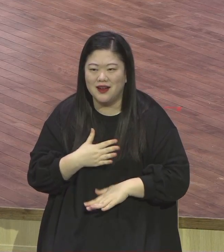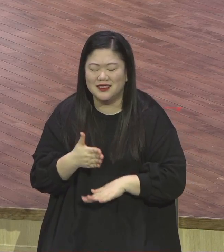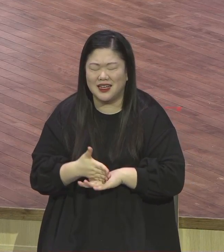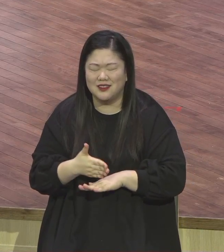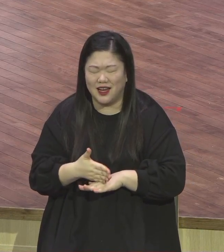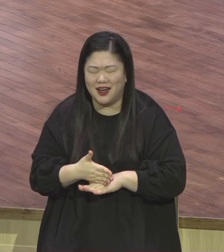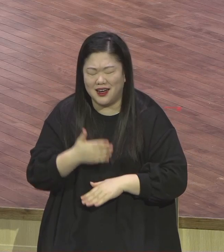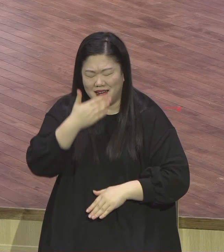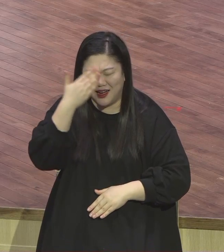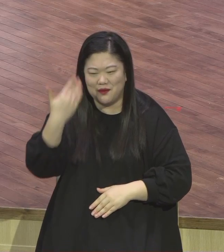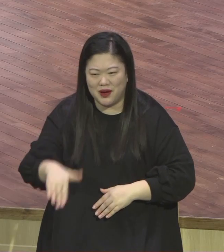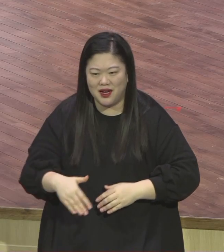아니구나.